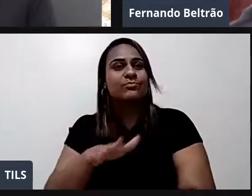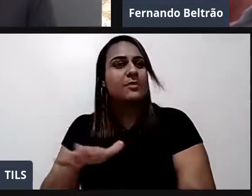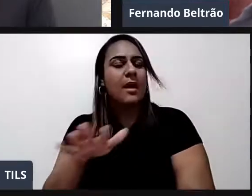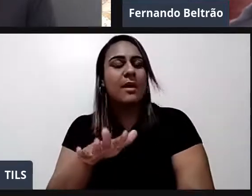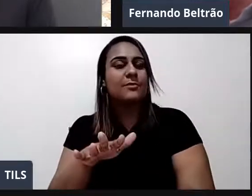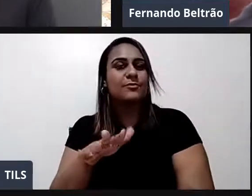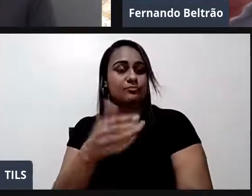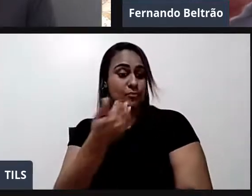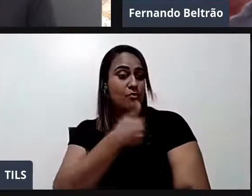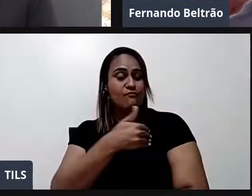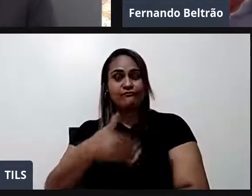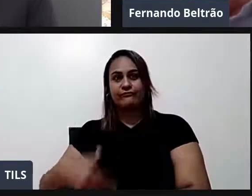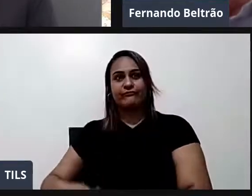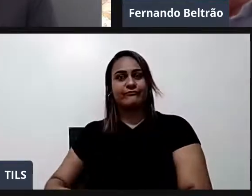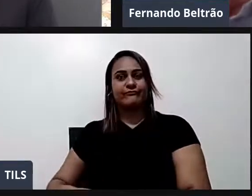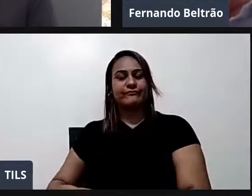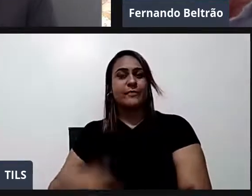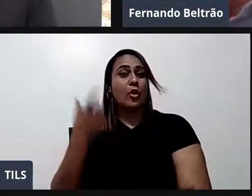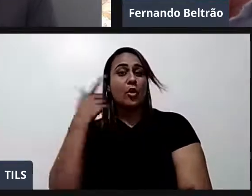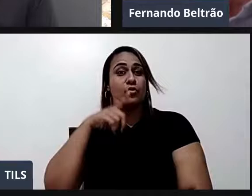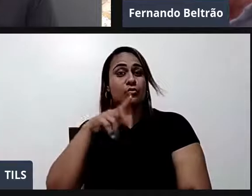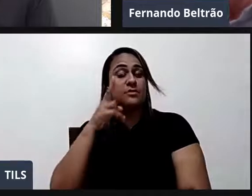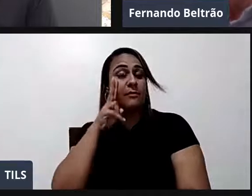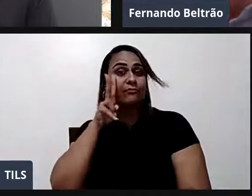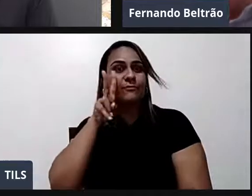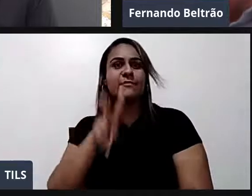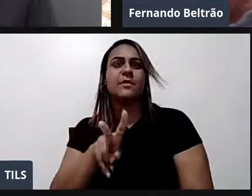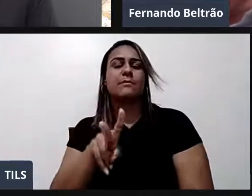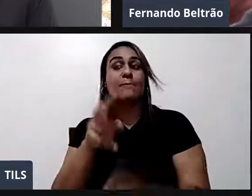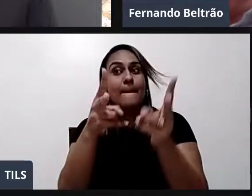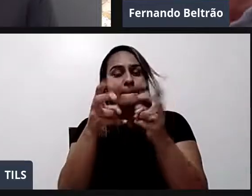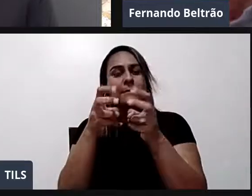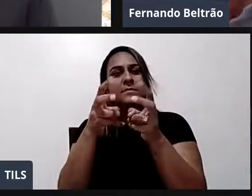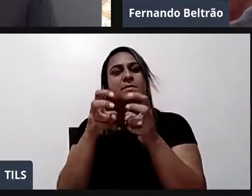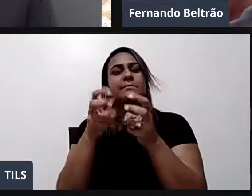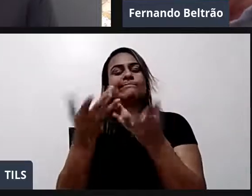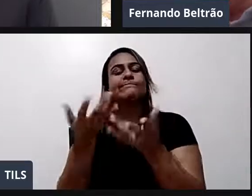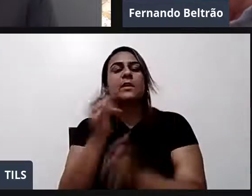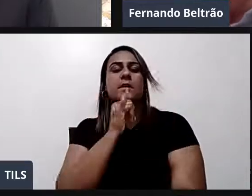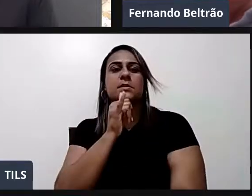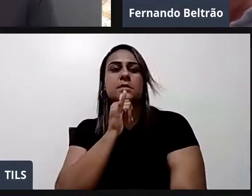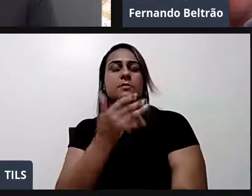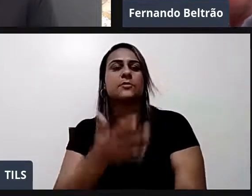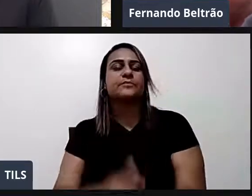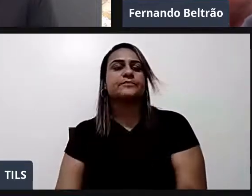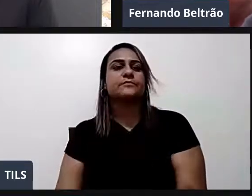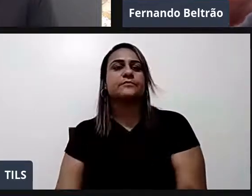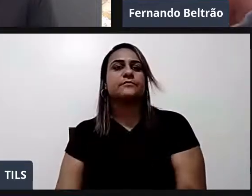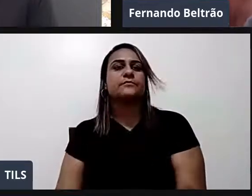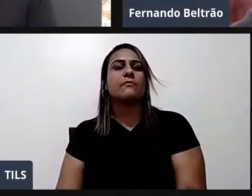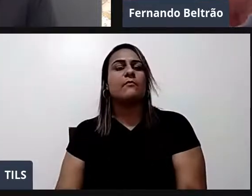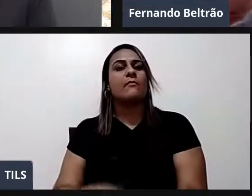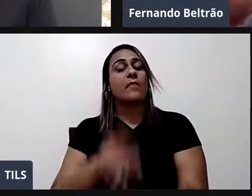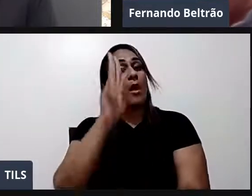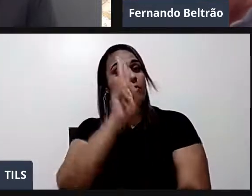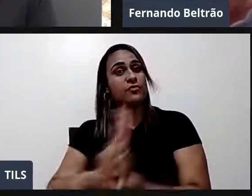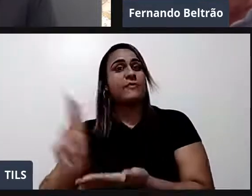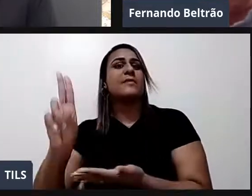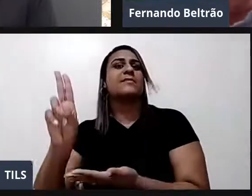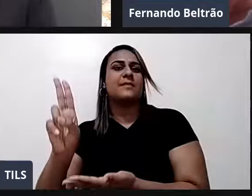isso. O sistema não consegue perceber. Por exemplo. As universidades estão devendo. Veja que eu estou usando